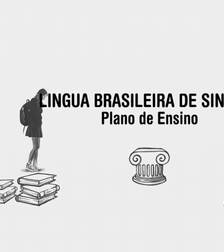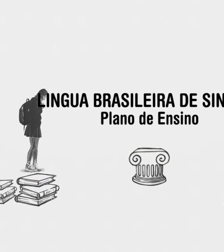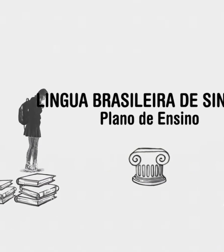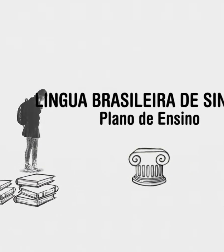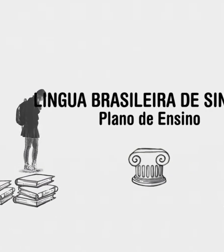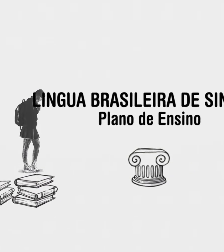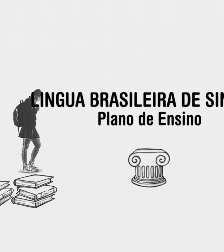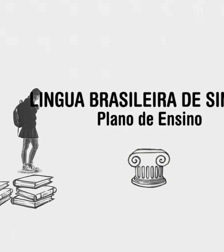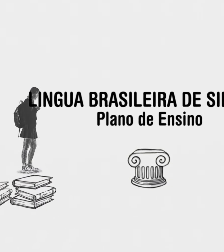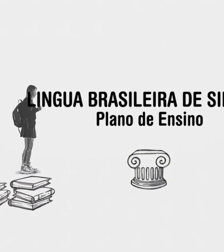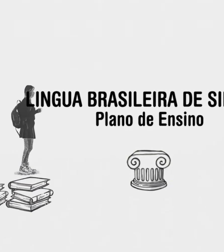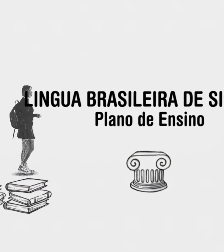MÚSICA